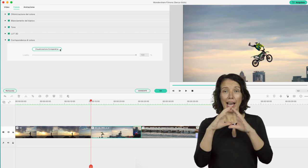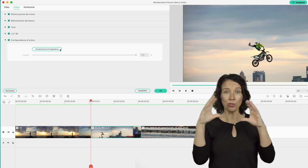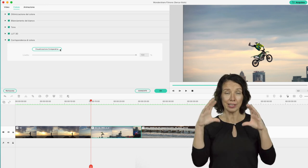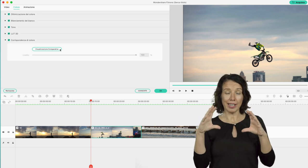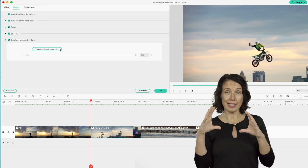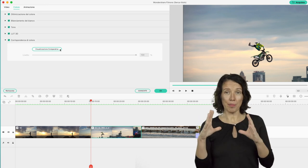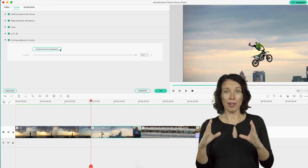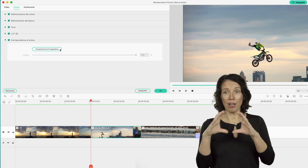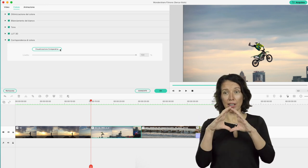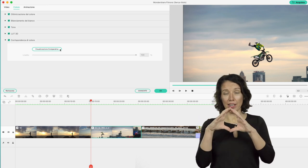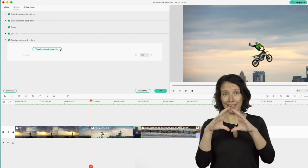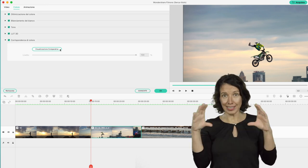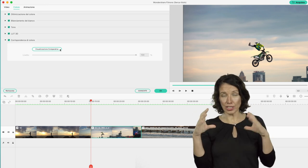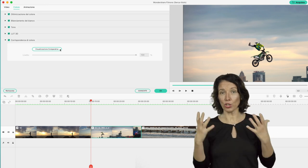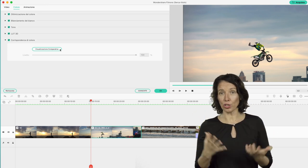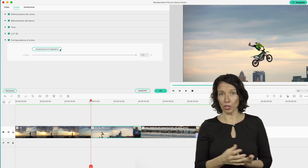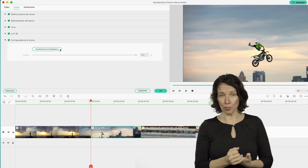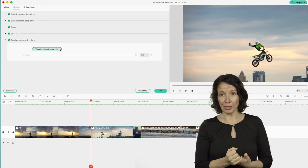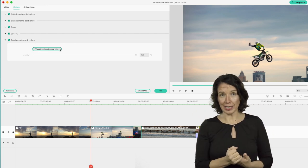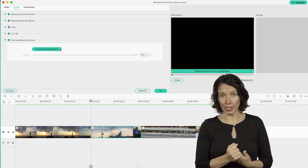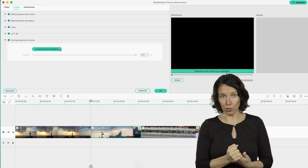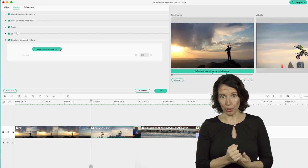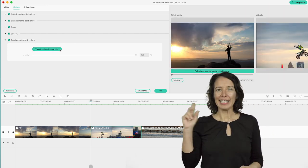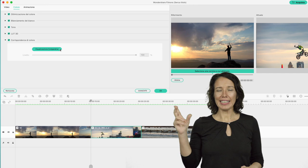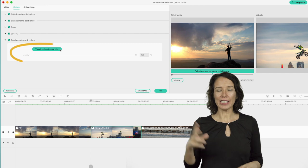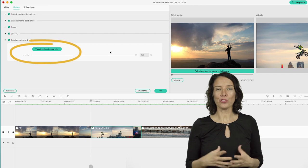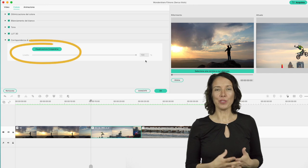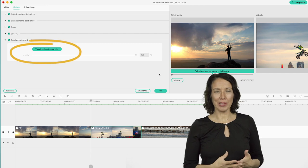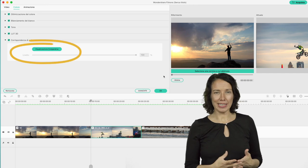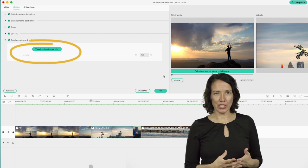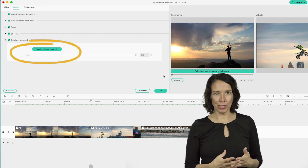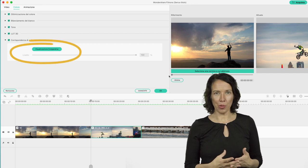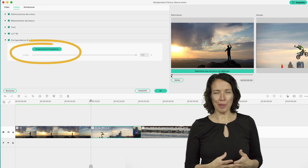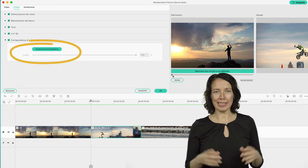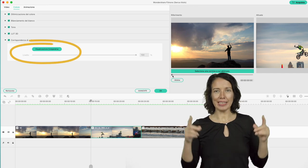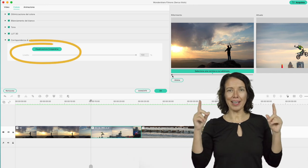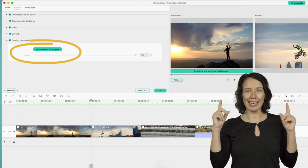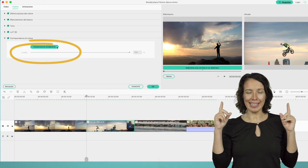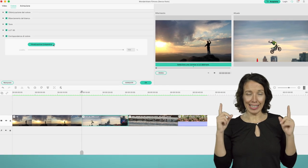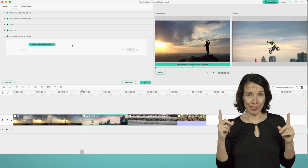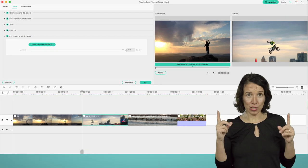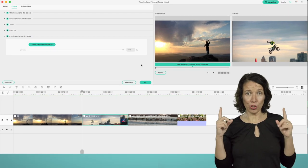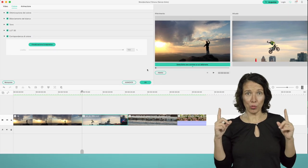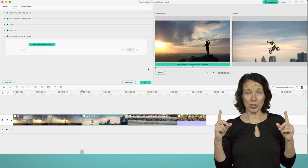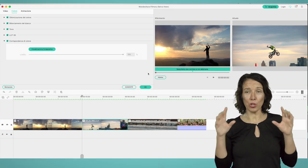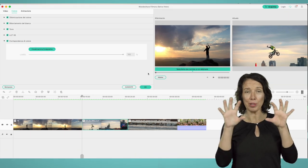A noi interessa però la sezione corrispondenza colore. Clicca su visualizzazione comparativa e nel visore qua sopra